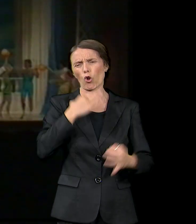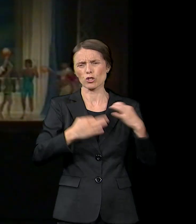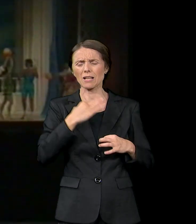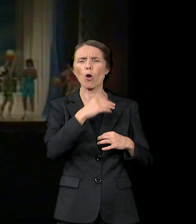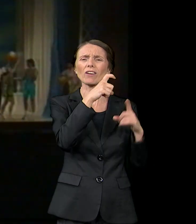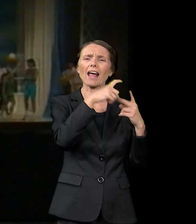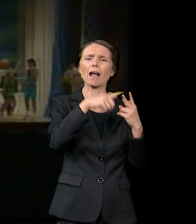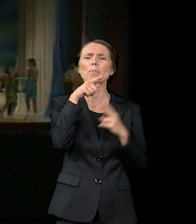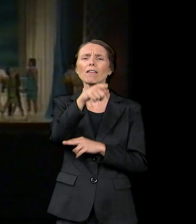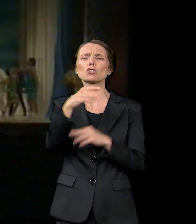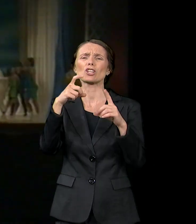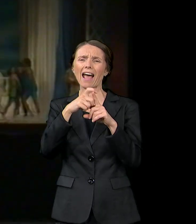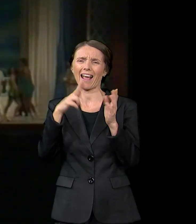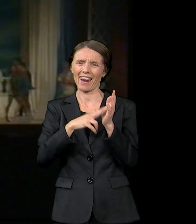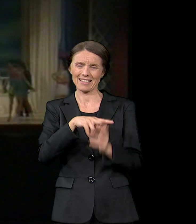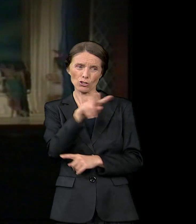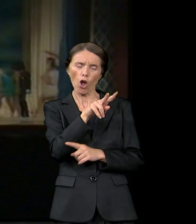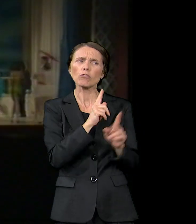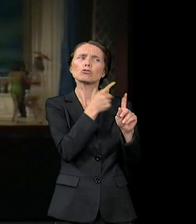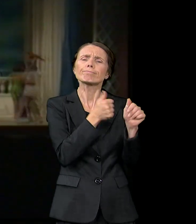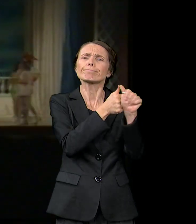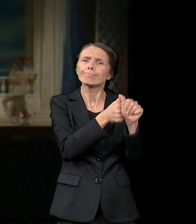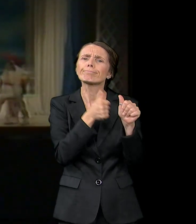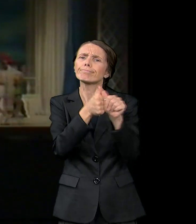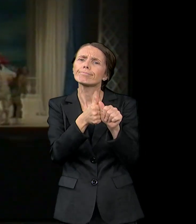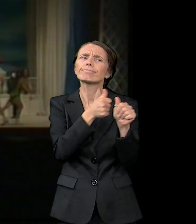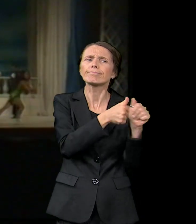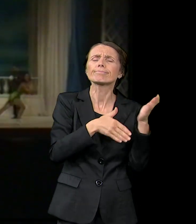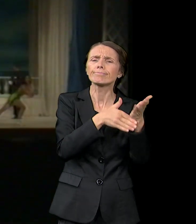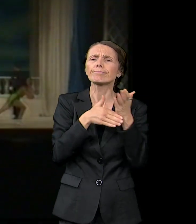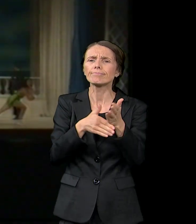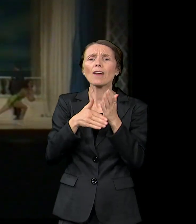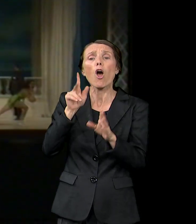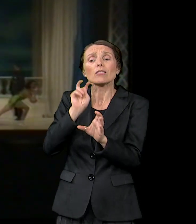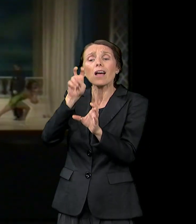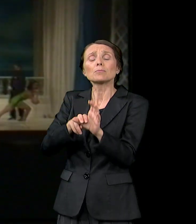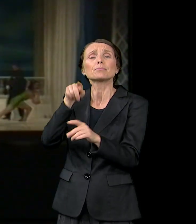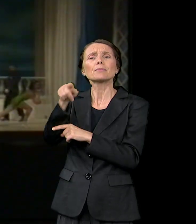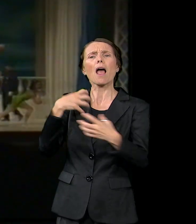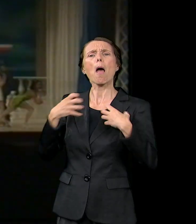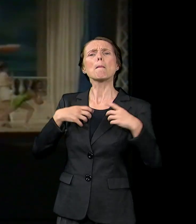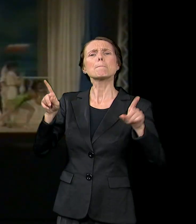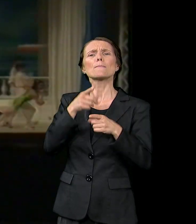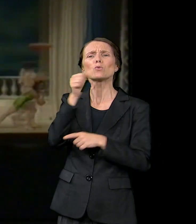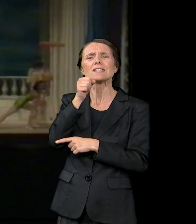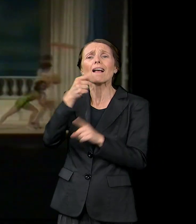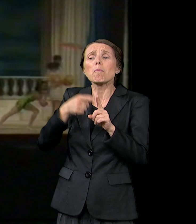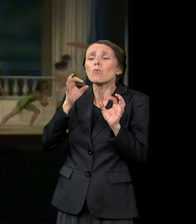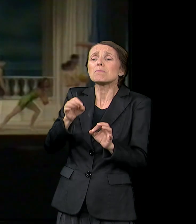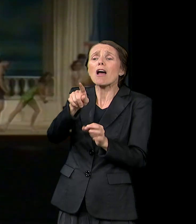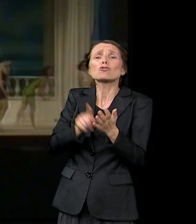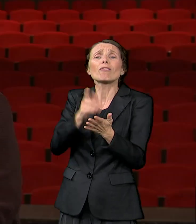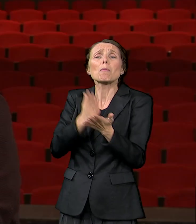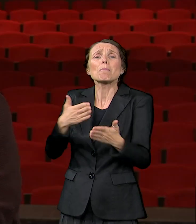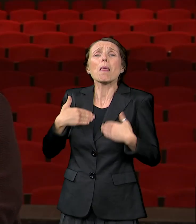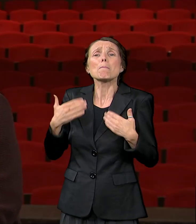mjuzikl kao zahtevnu formu stasavajući istovremeno sa mladom generacijom glumaca. Mi smo i gleda počeli negde otprilike